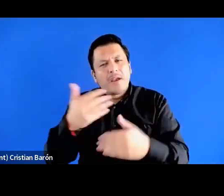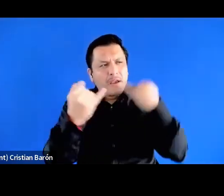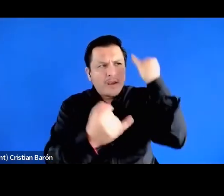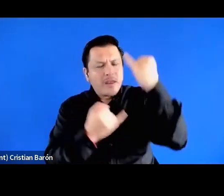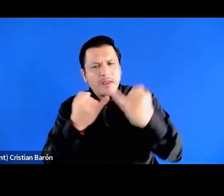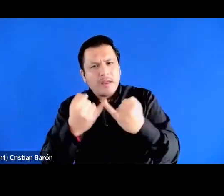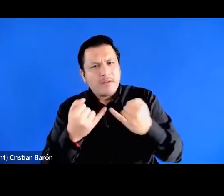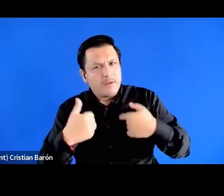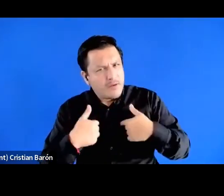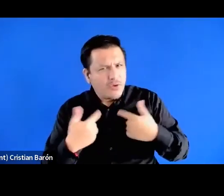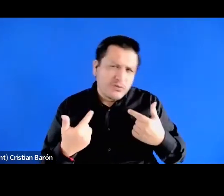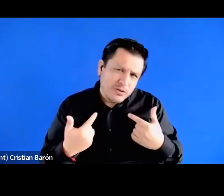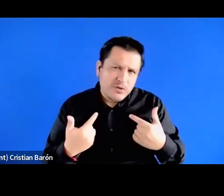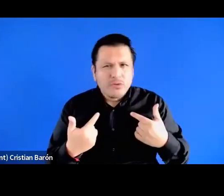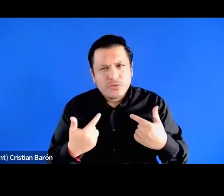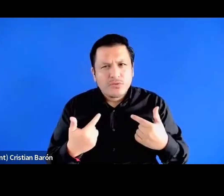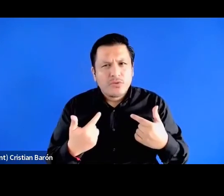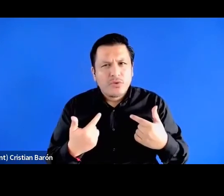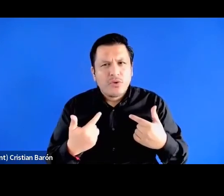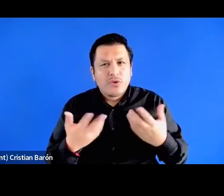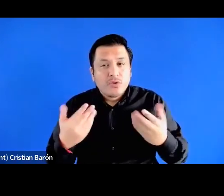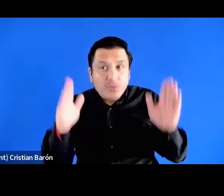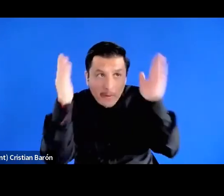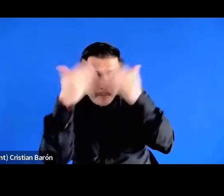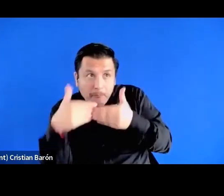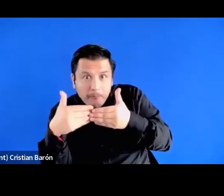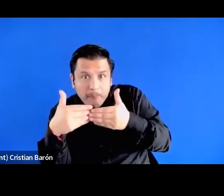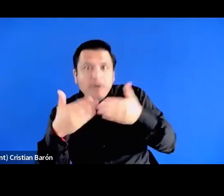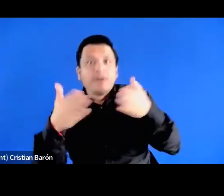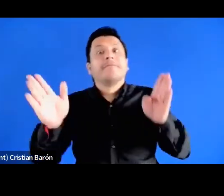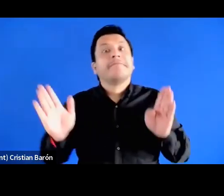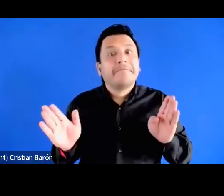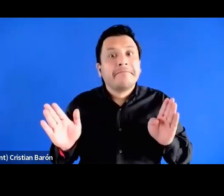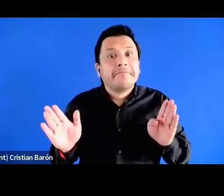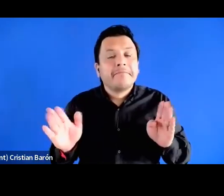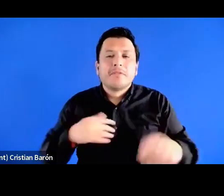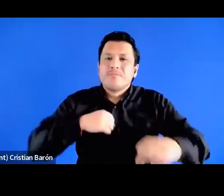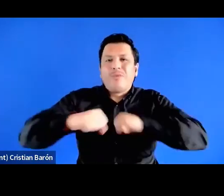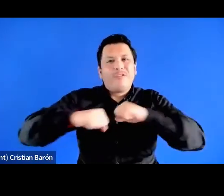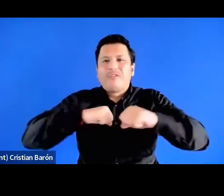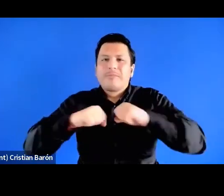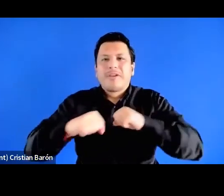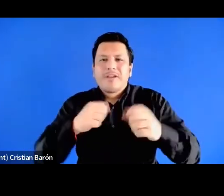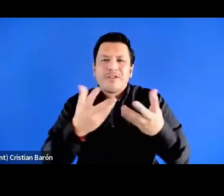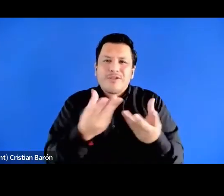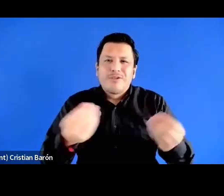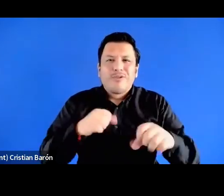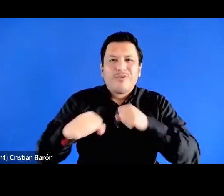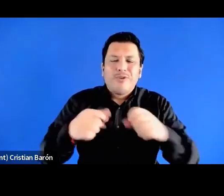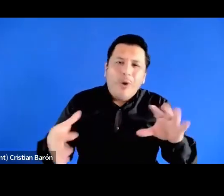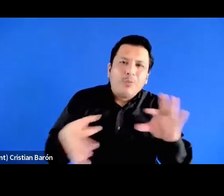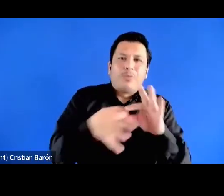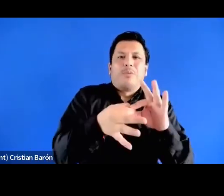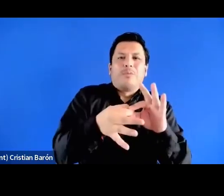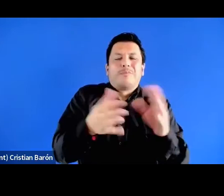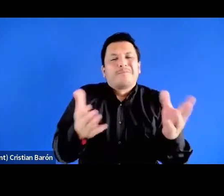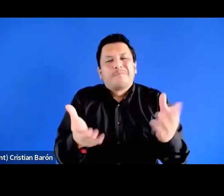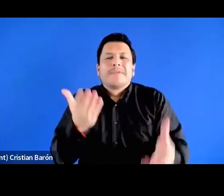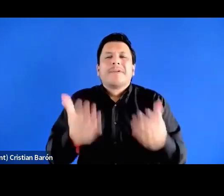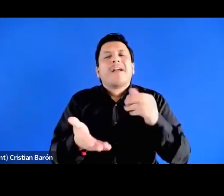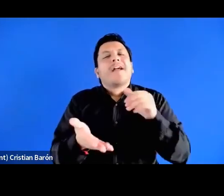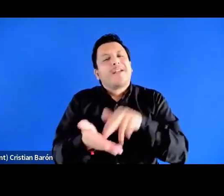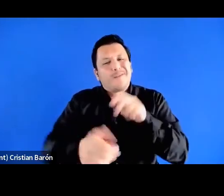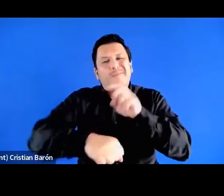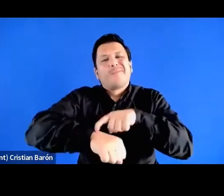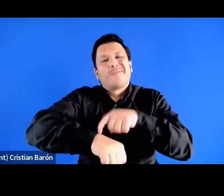saber si sí, si no, si salen del proceso, si no, se asume como movimiento o diferentes movimientos. Y creo que es entonces un momento